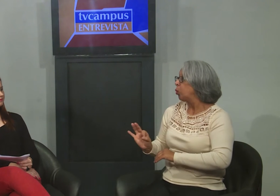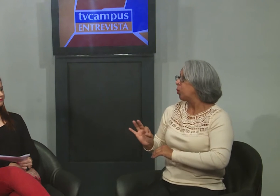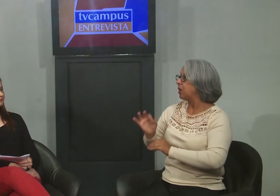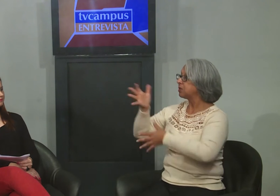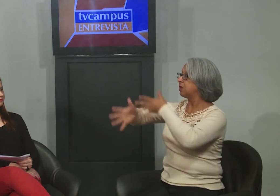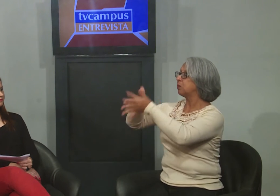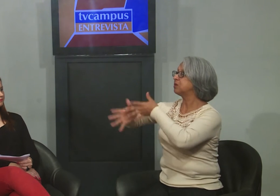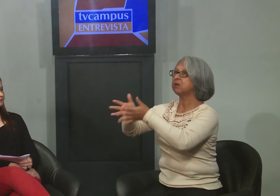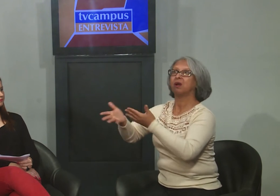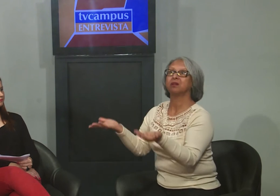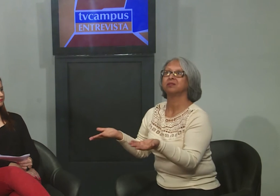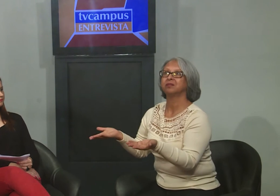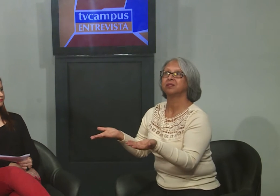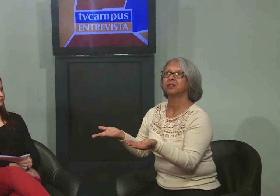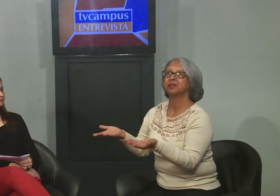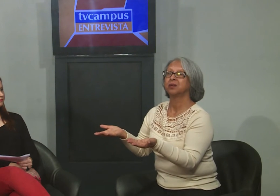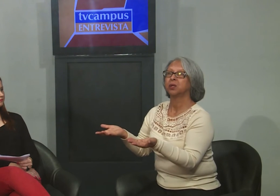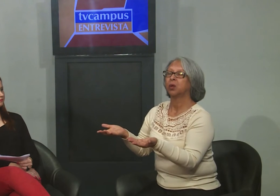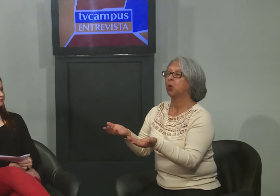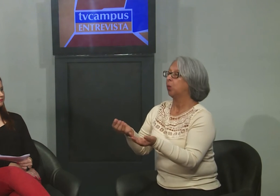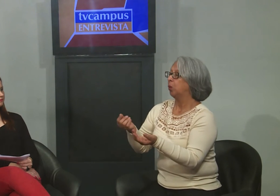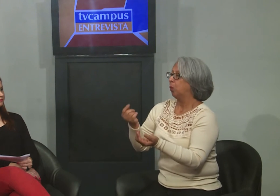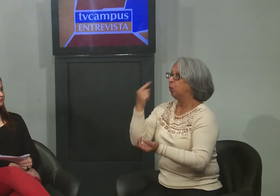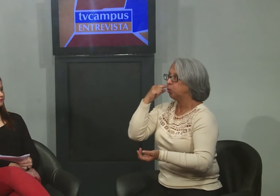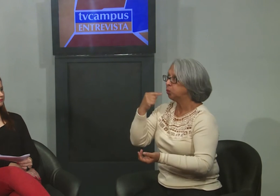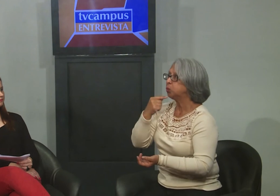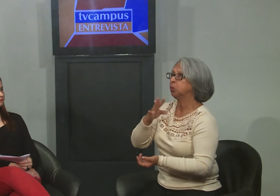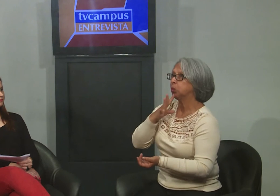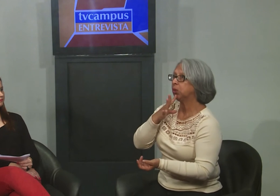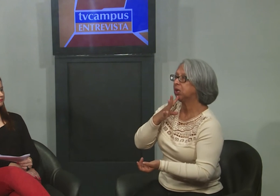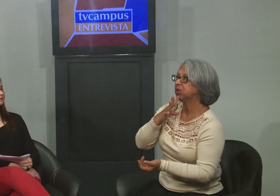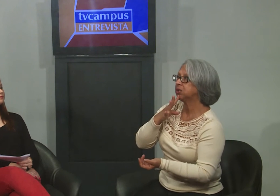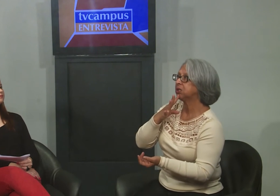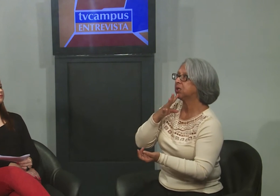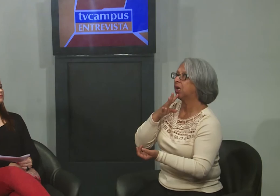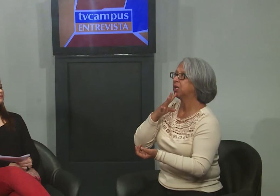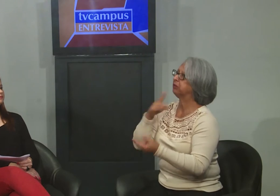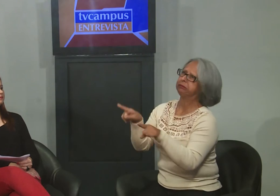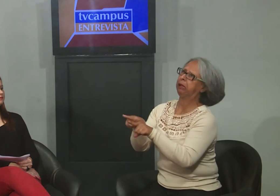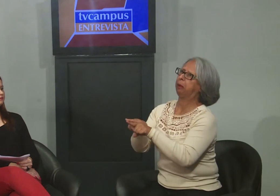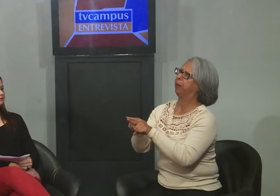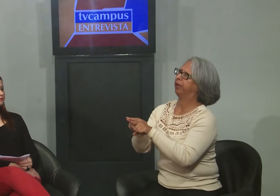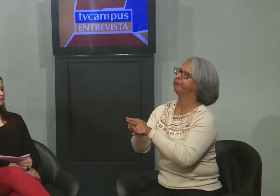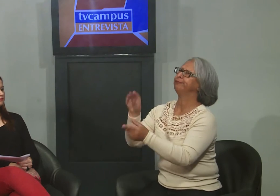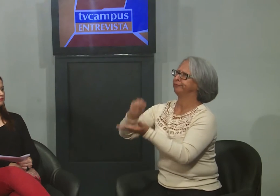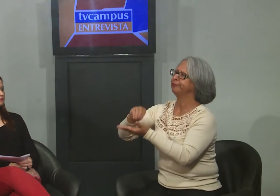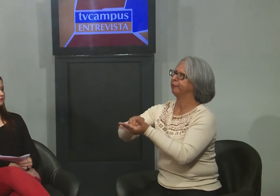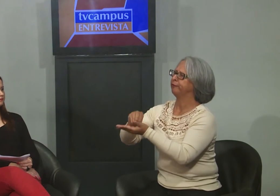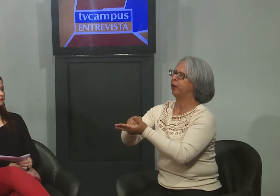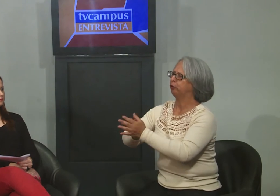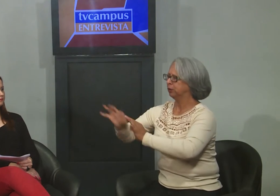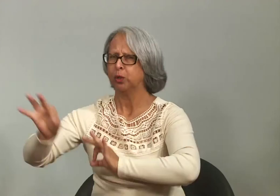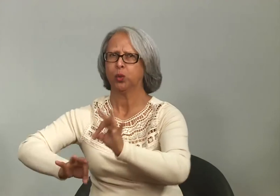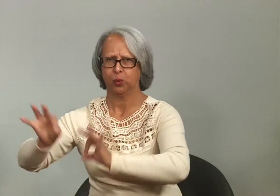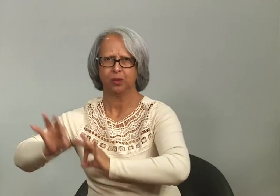conhecer a língua de sinais, por exemplo, o professor que não sabe a língua de sinais, o surdo também tem dificuldade,